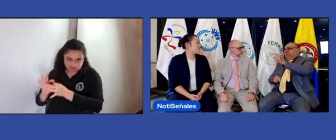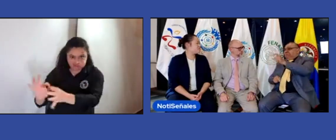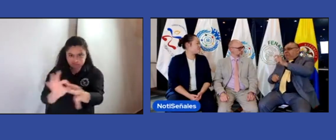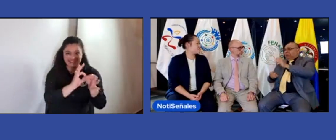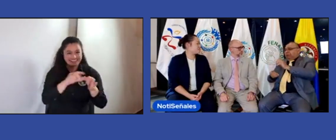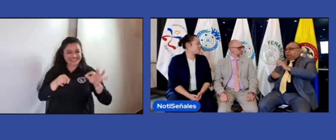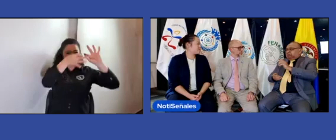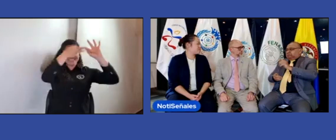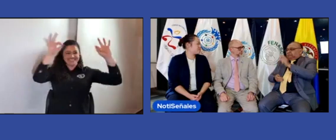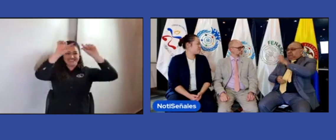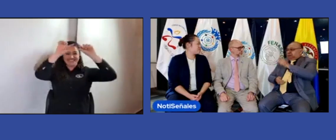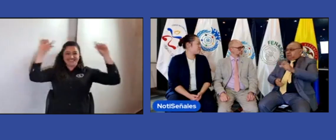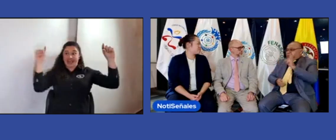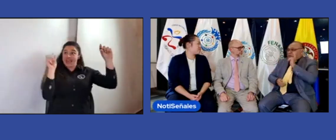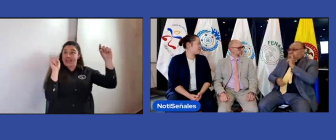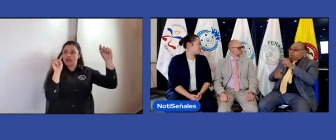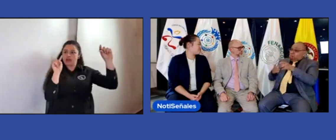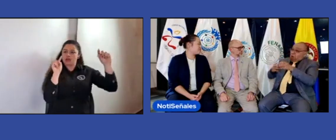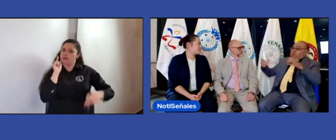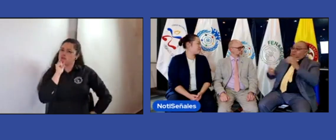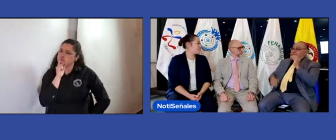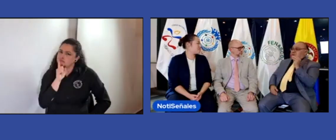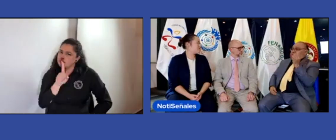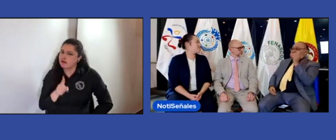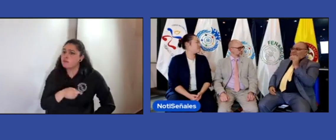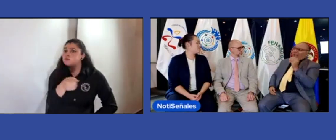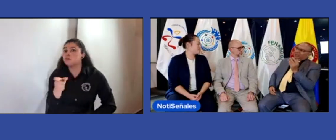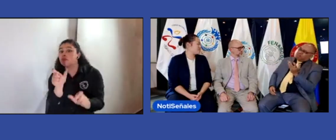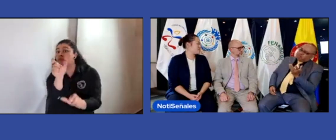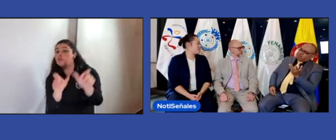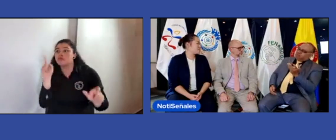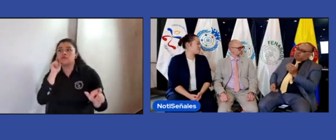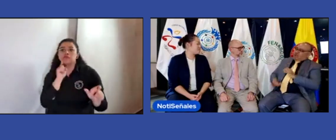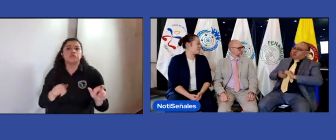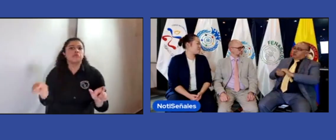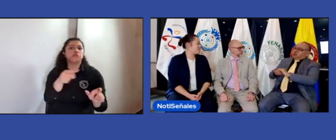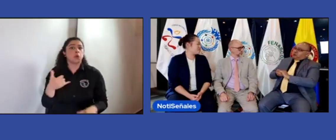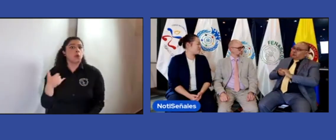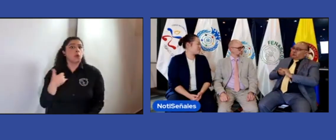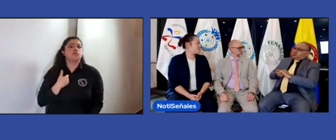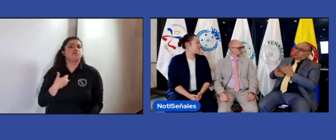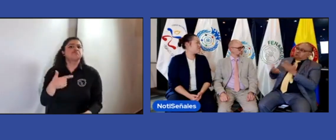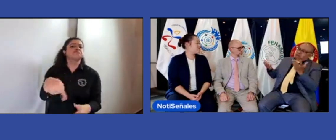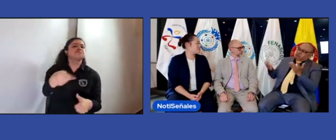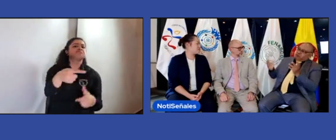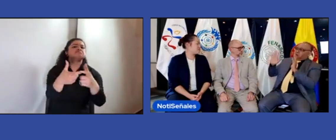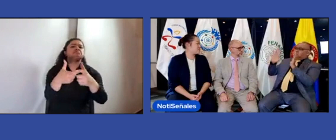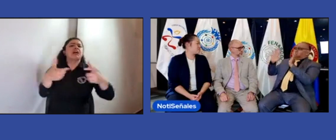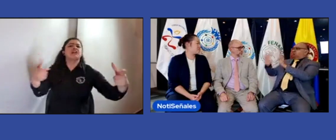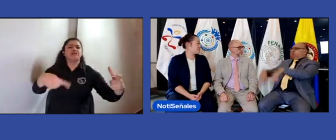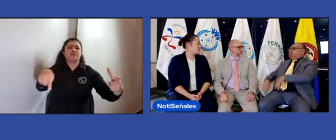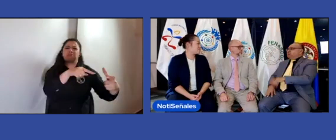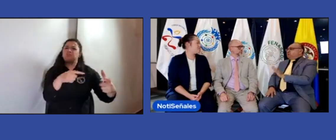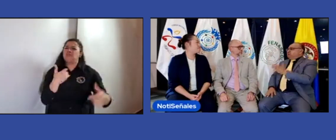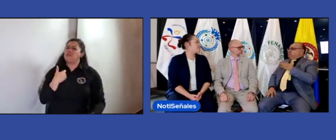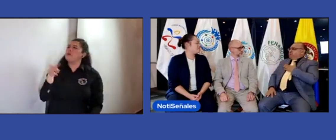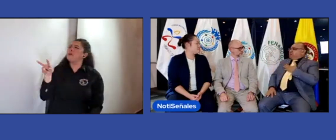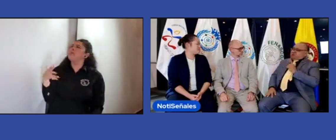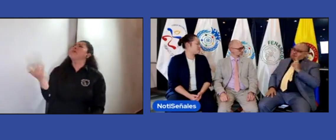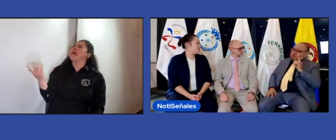Pero, tenemos personas sordas, de los jóvenes, que dicen, es que no encuentro esas expectativas